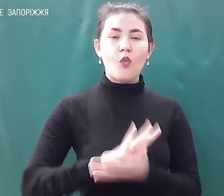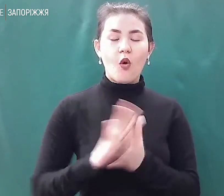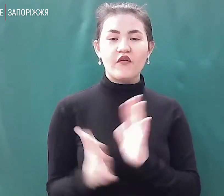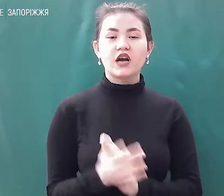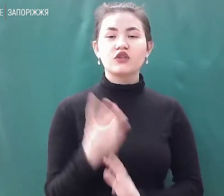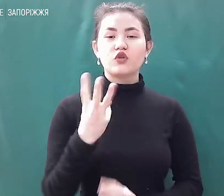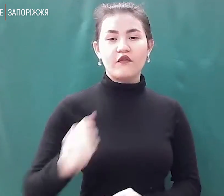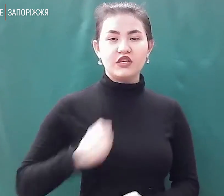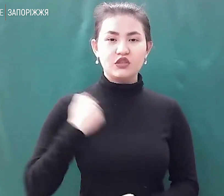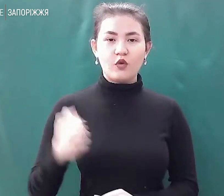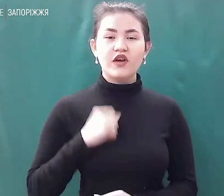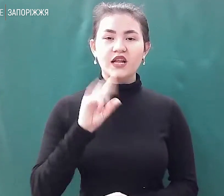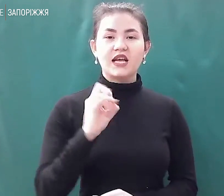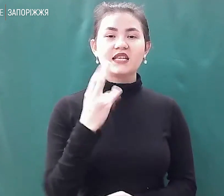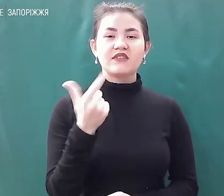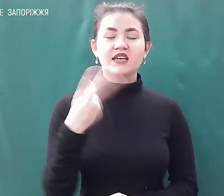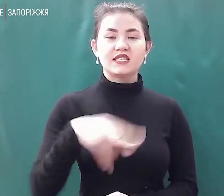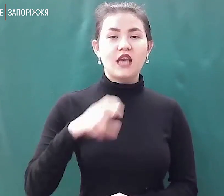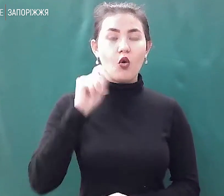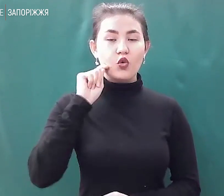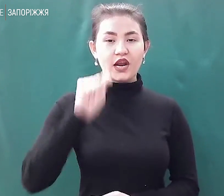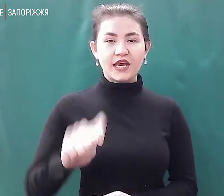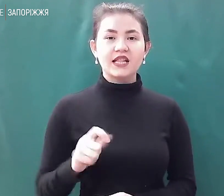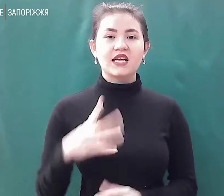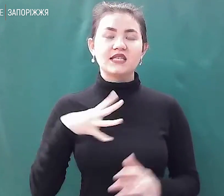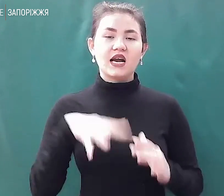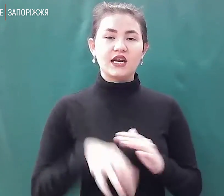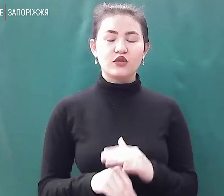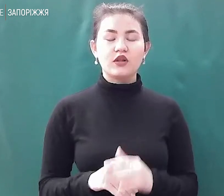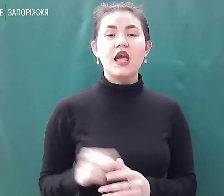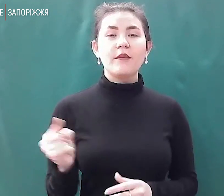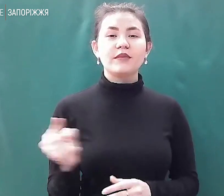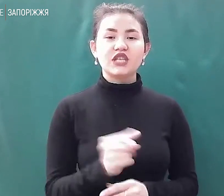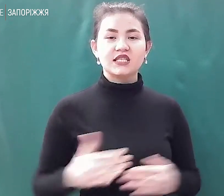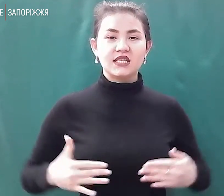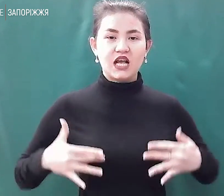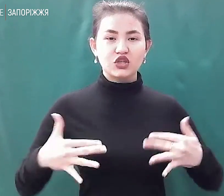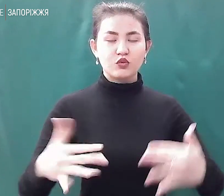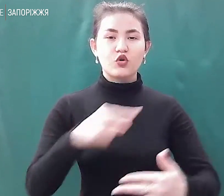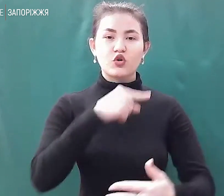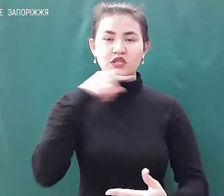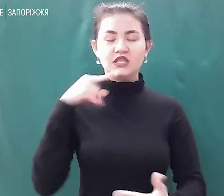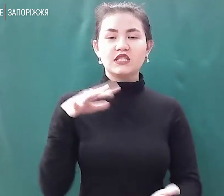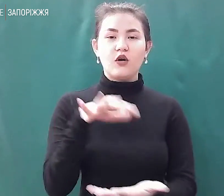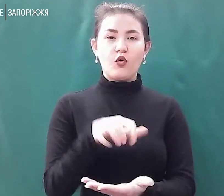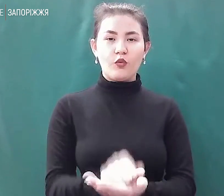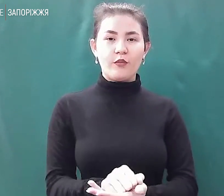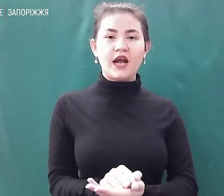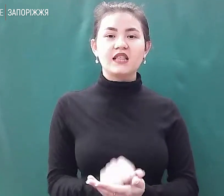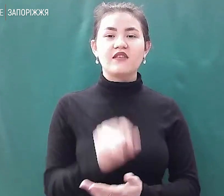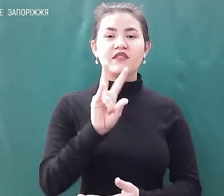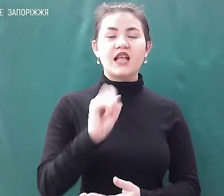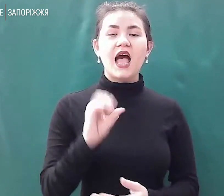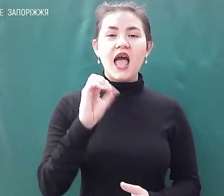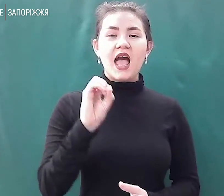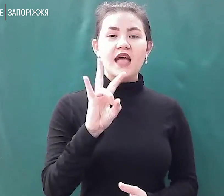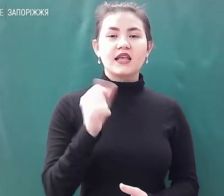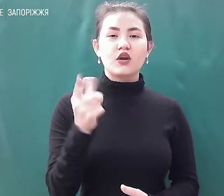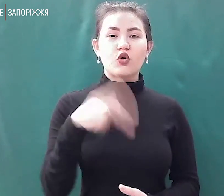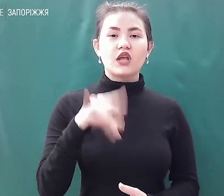Національної гвардії України загинули під час наступу російських окупантів на Енергодар. У Василівському